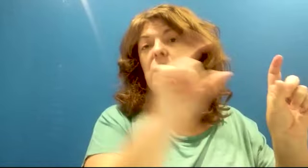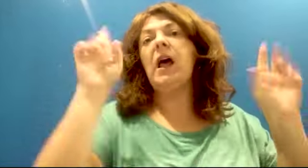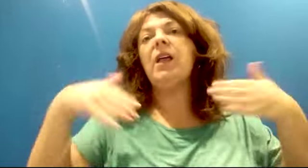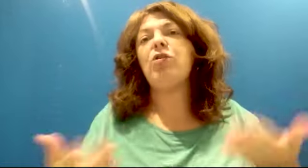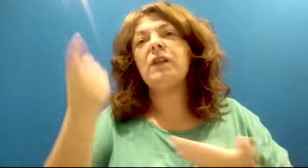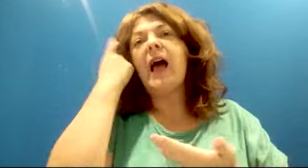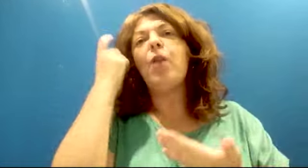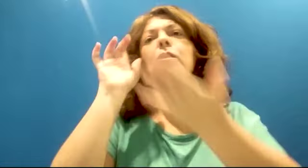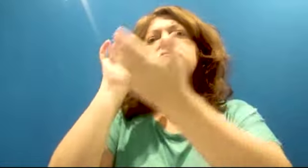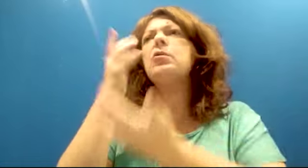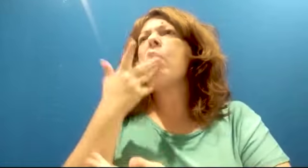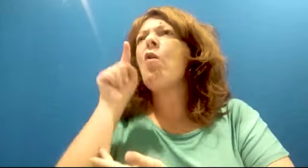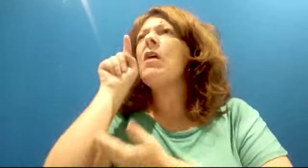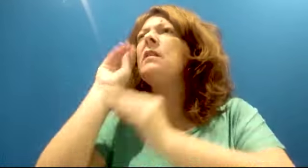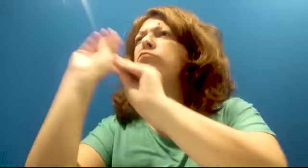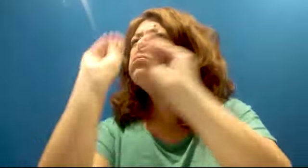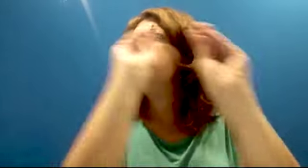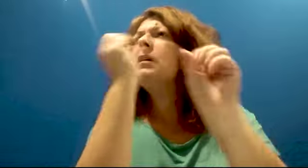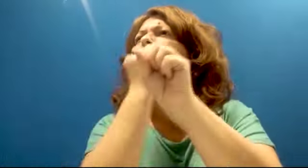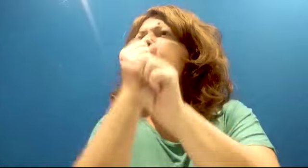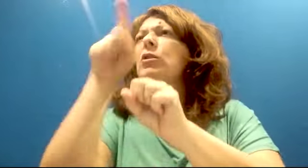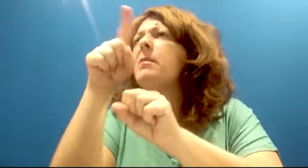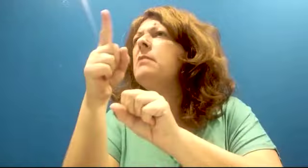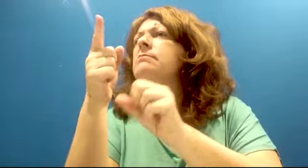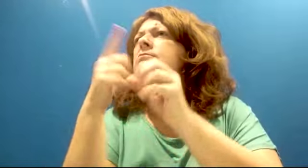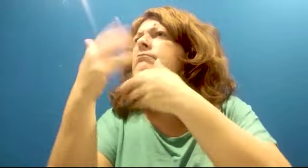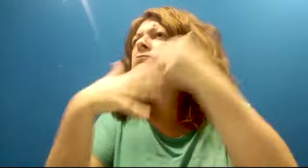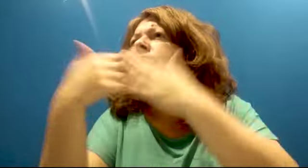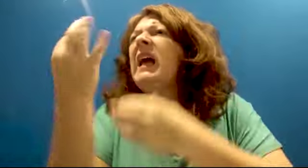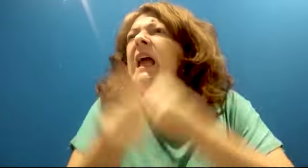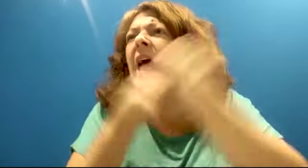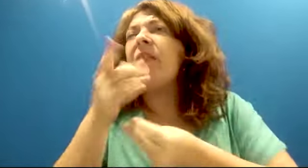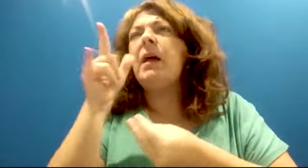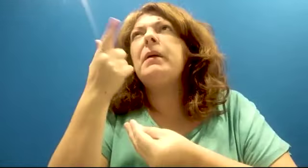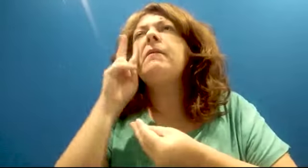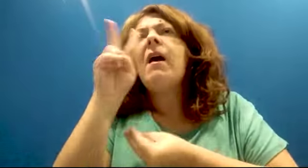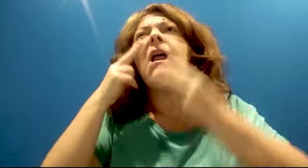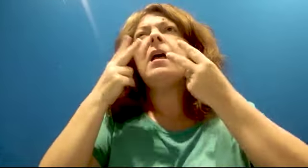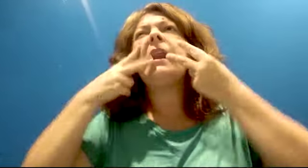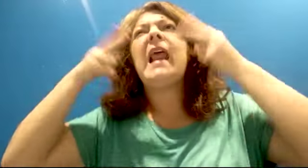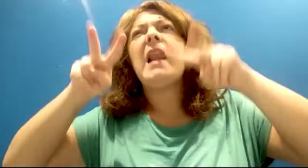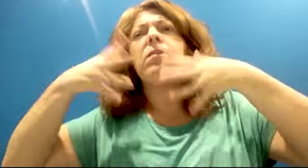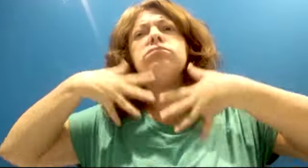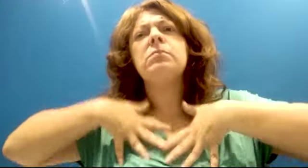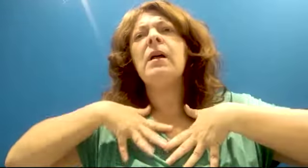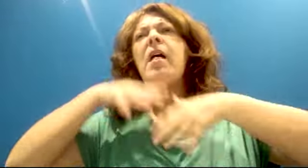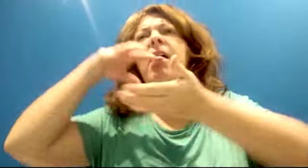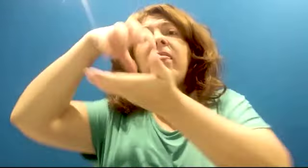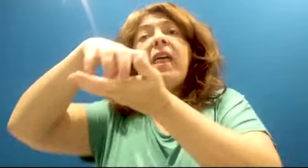conocieran su trabajo y su labor y así acercarse un poco más a esa realidad de centros de prácticas que no lo han podido